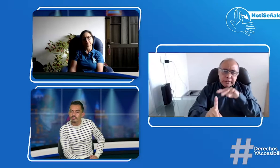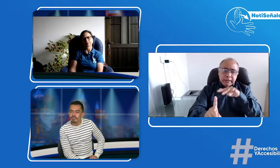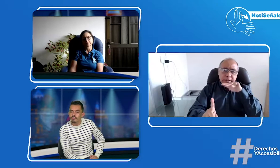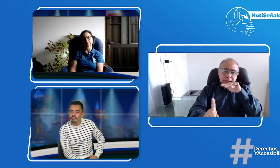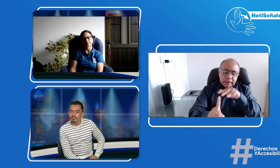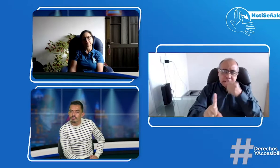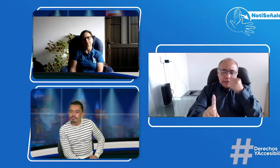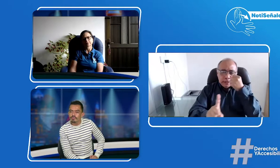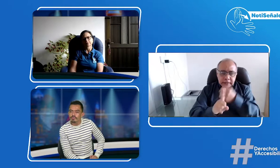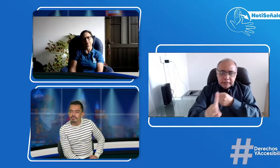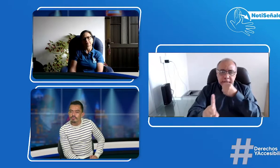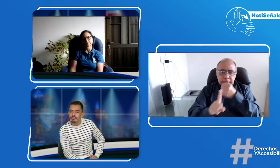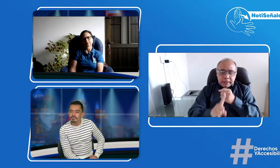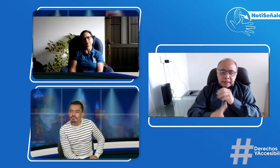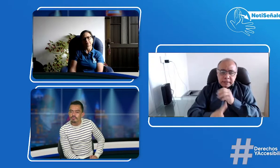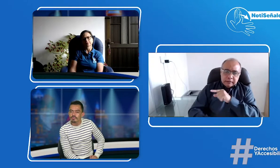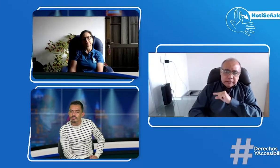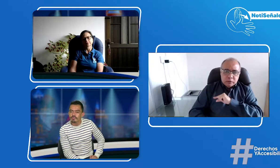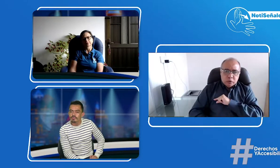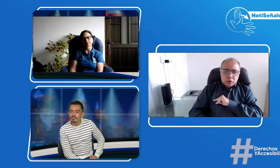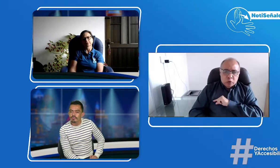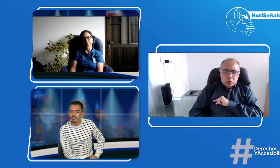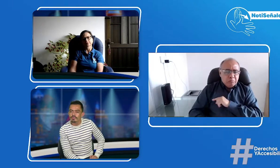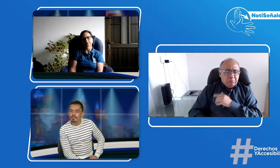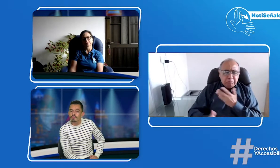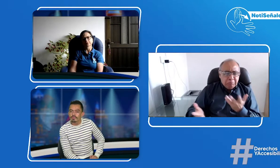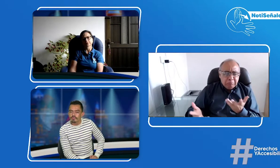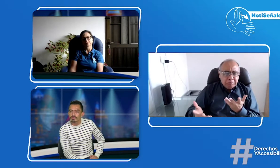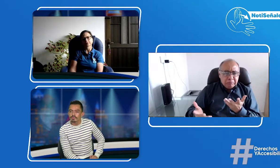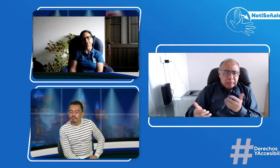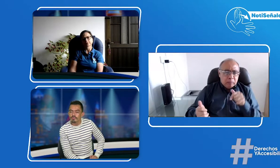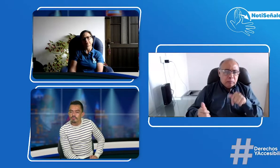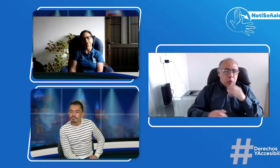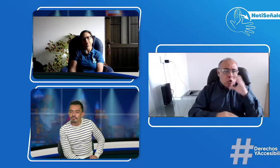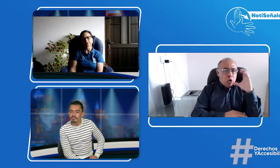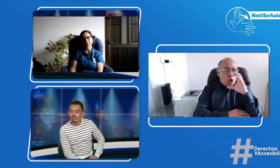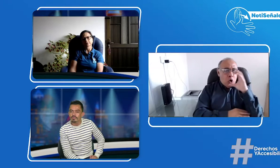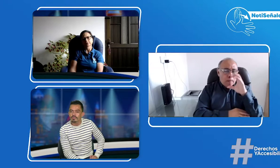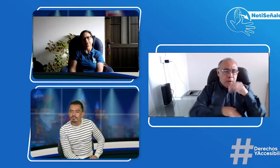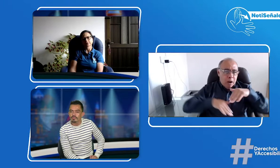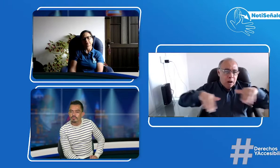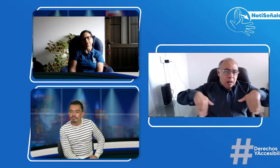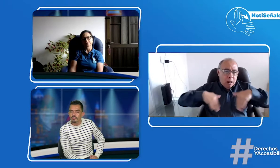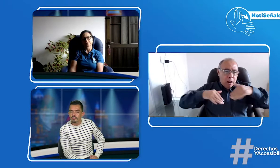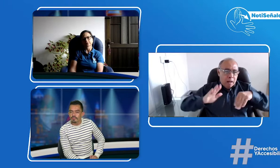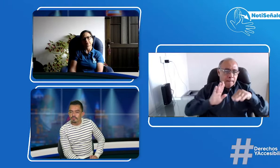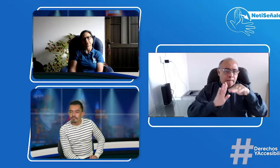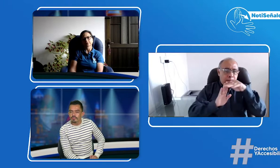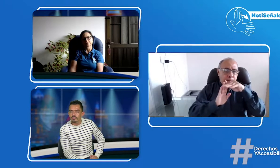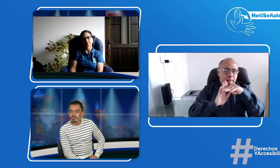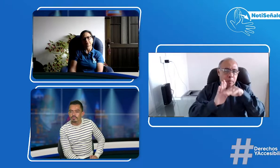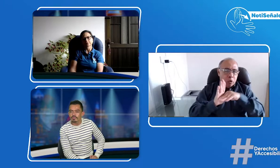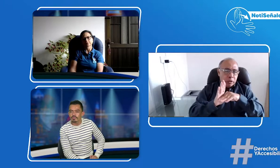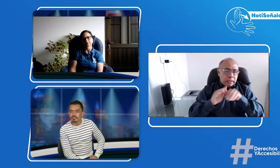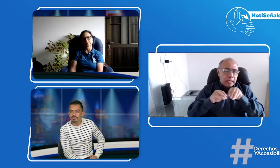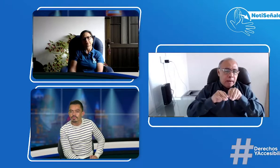importante resaltar nosotros como FENASCOL, hicimos incidencia frente al insor sobre este tema hace mucho tiempo.